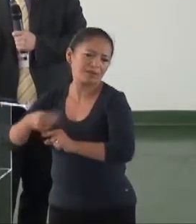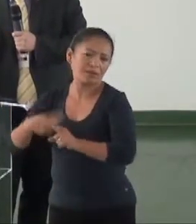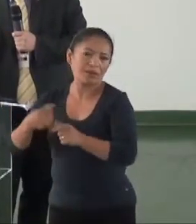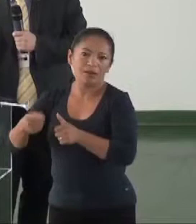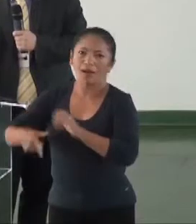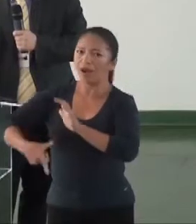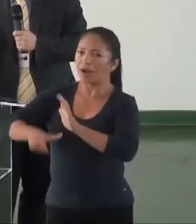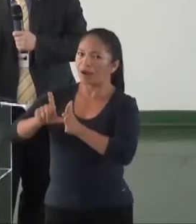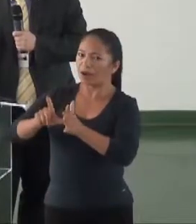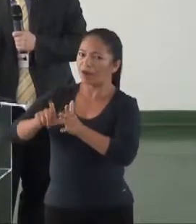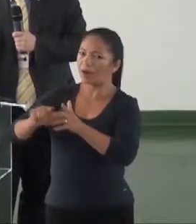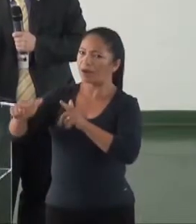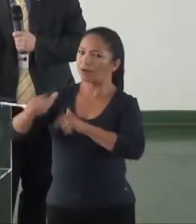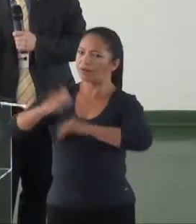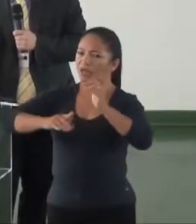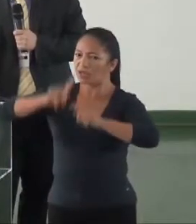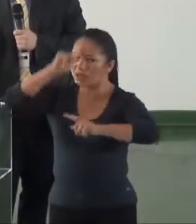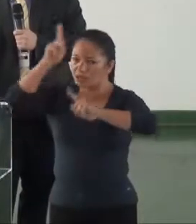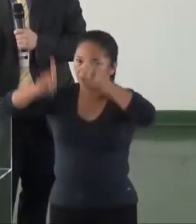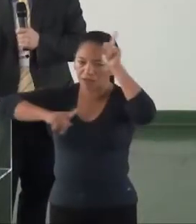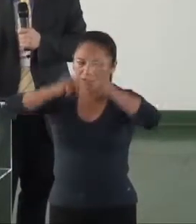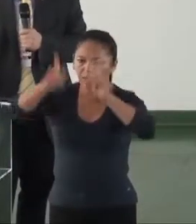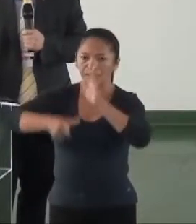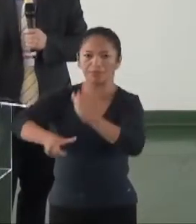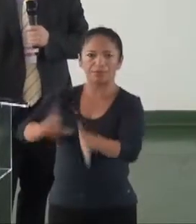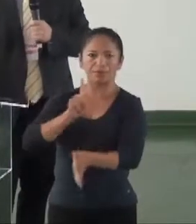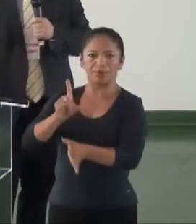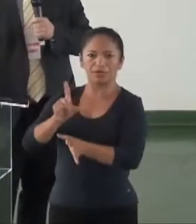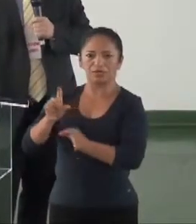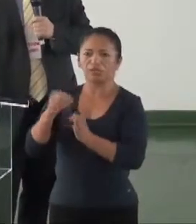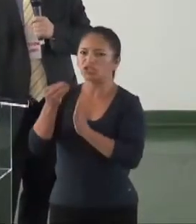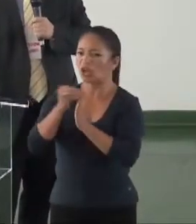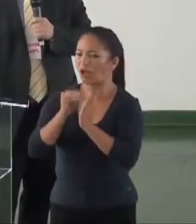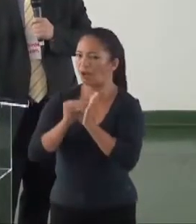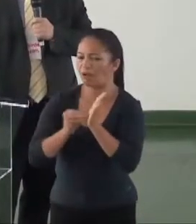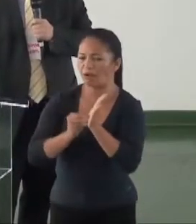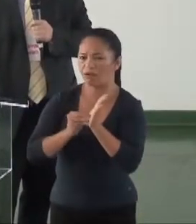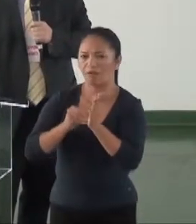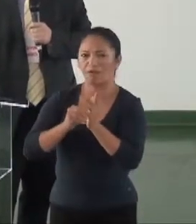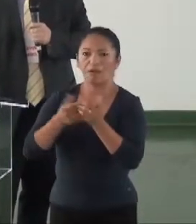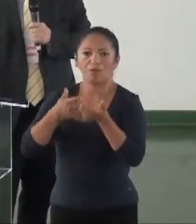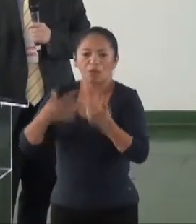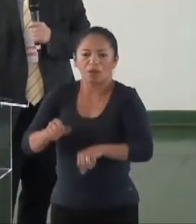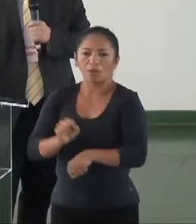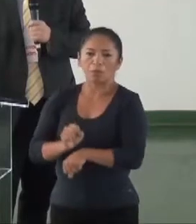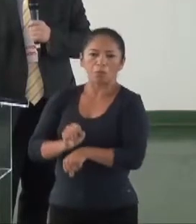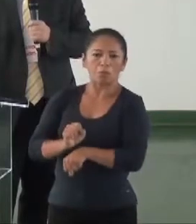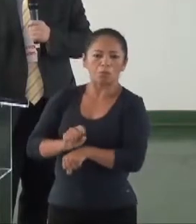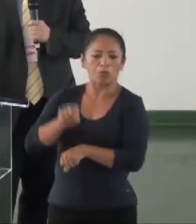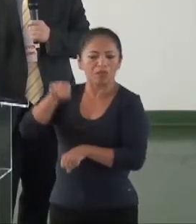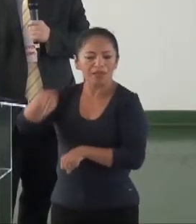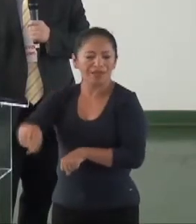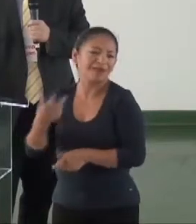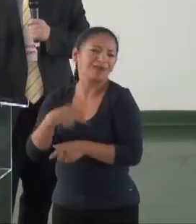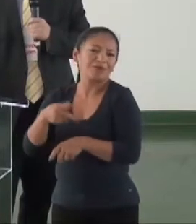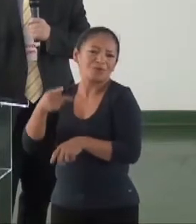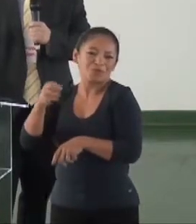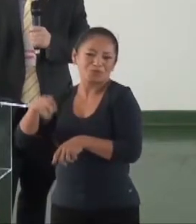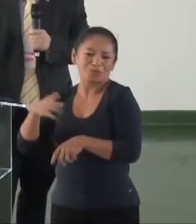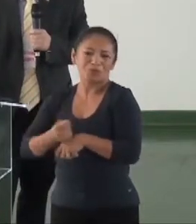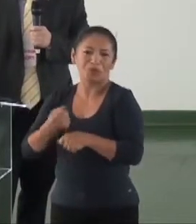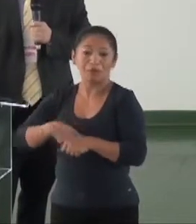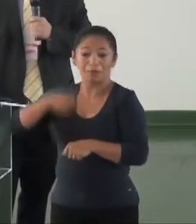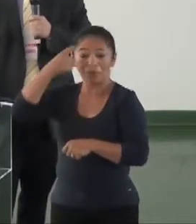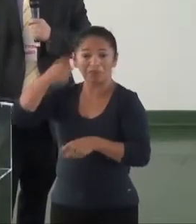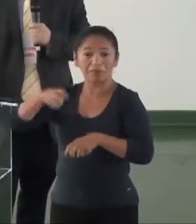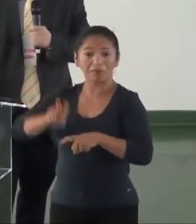proatividade dos agentes ministeriais para o papel dos movimentos sociais. Ou seja, não querem que o promotor não esteja apenas na sua